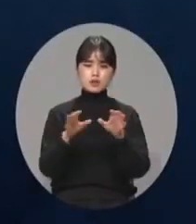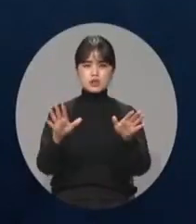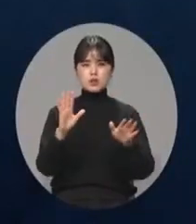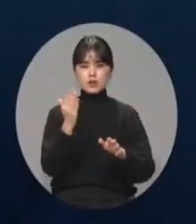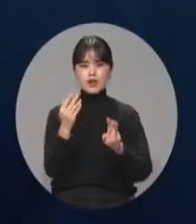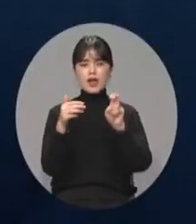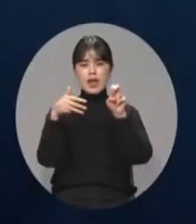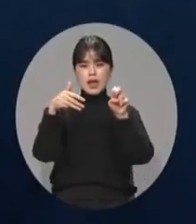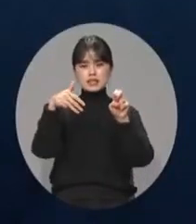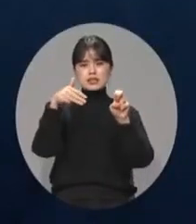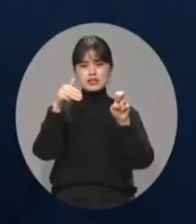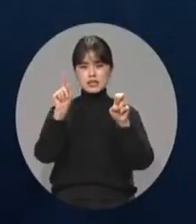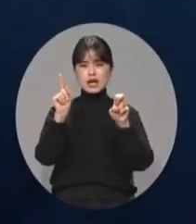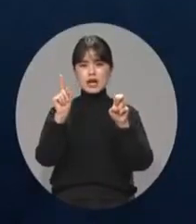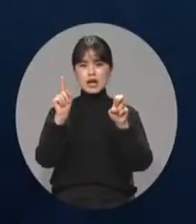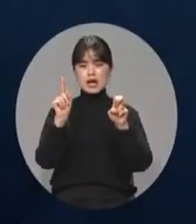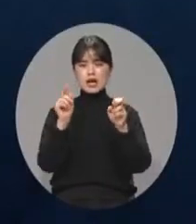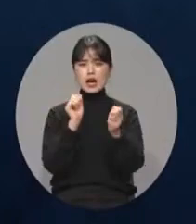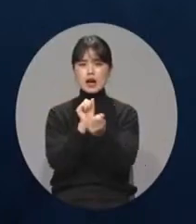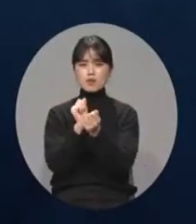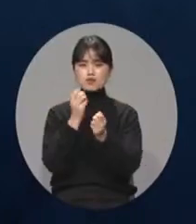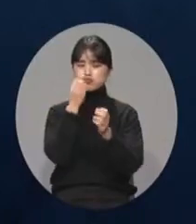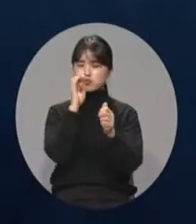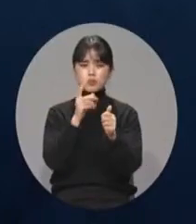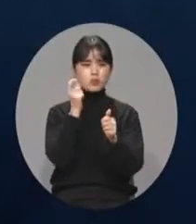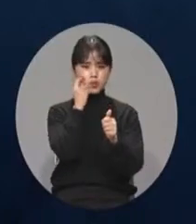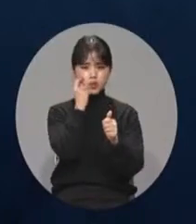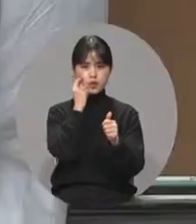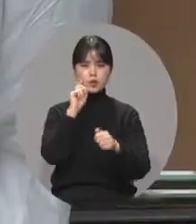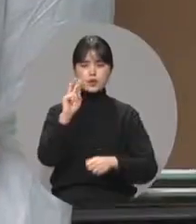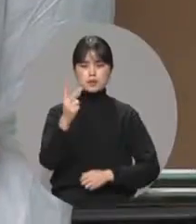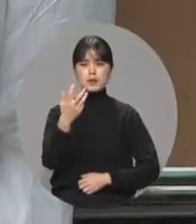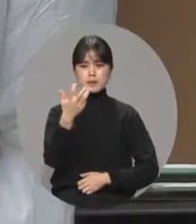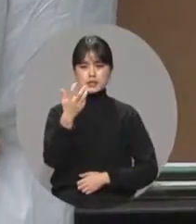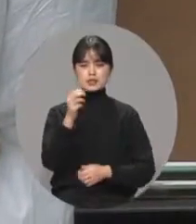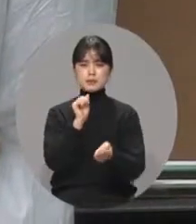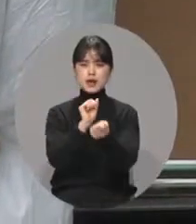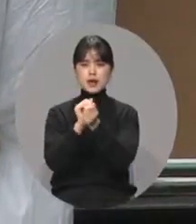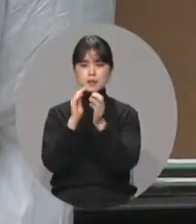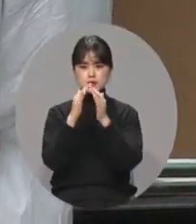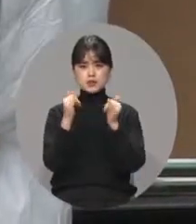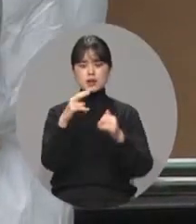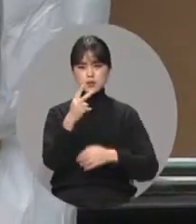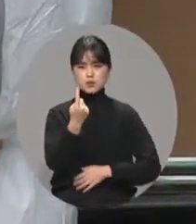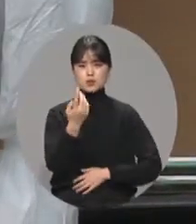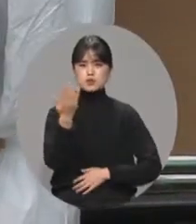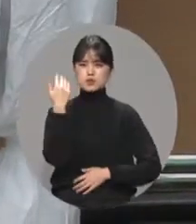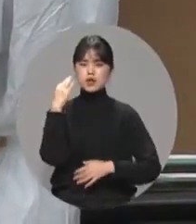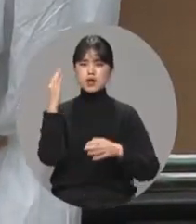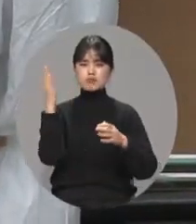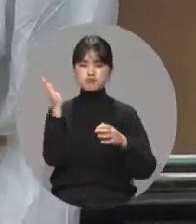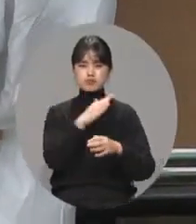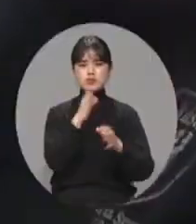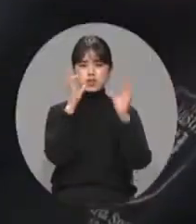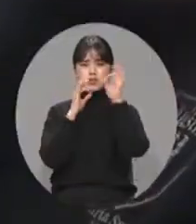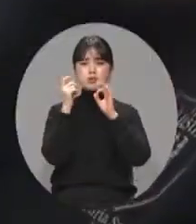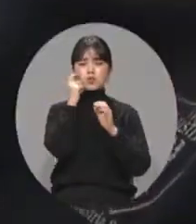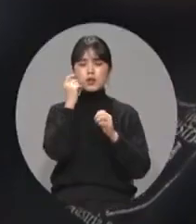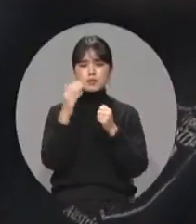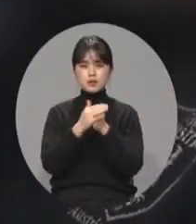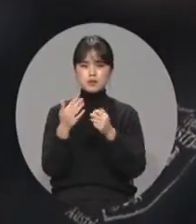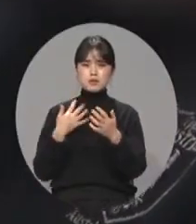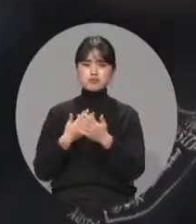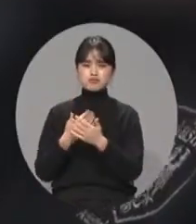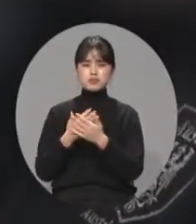N차 감염을 무시할 수 없고 282번 확진자의 감염원도 지난주부터 특정하지 못하면서 불안감이